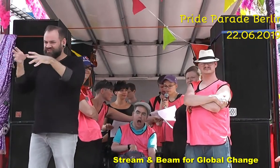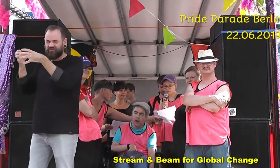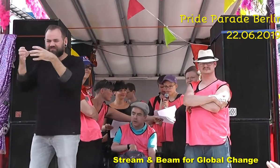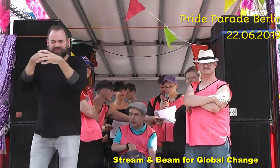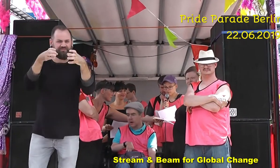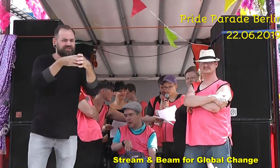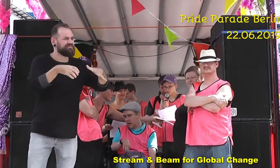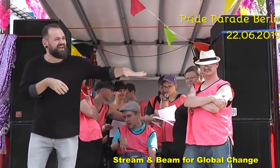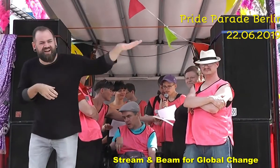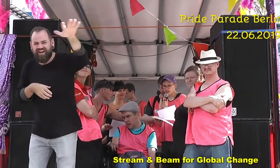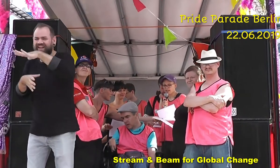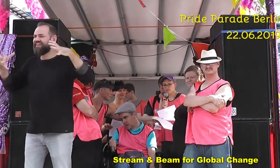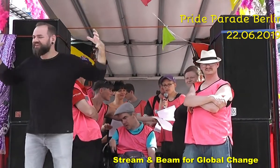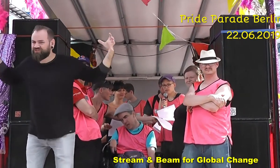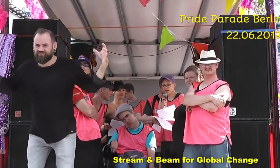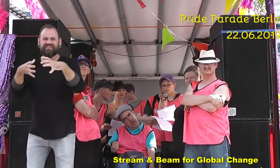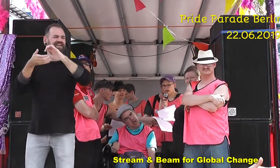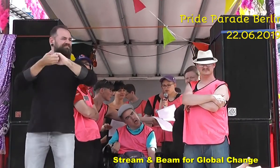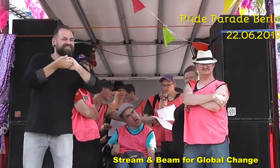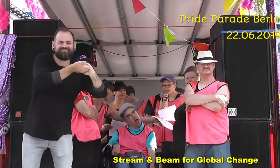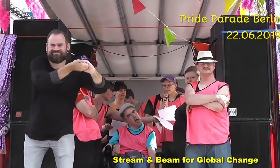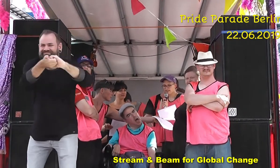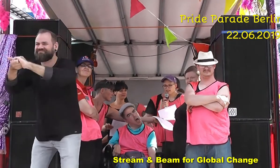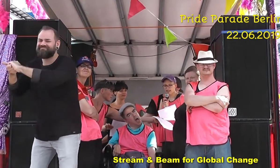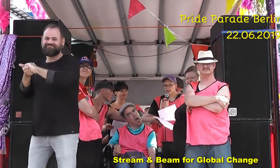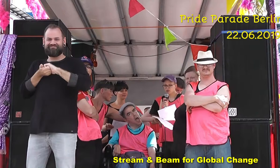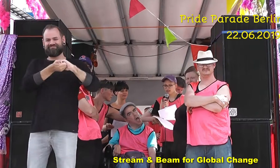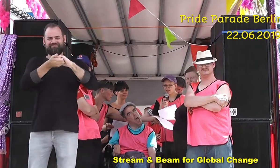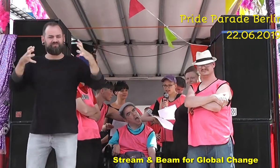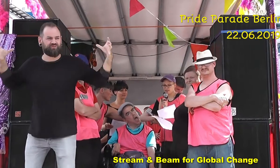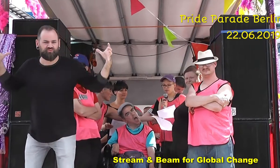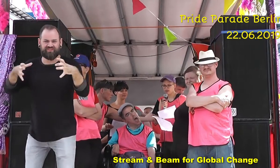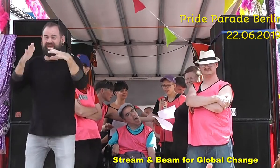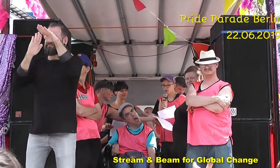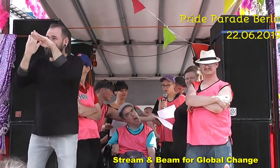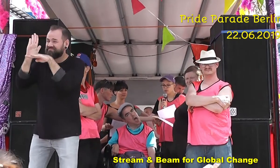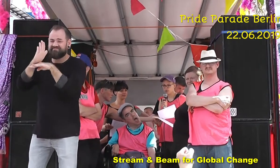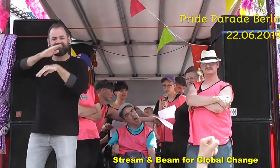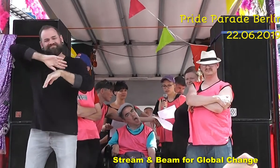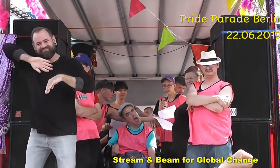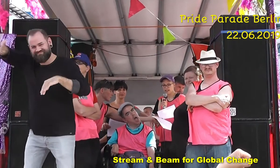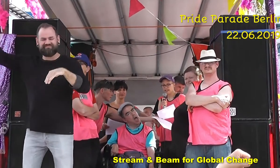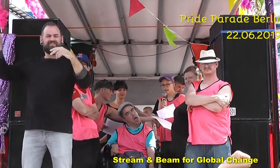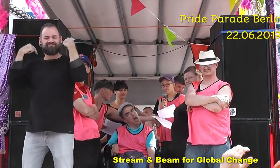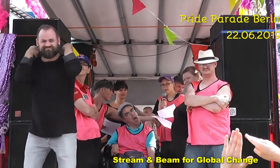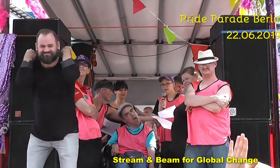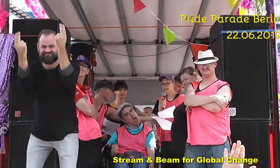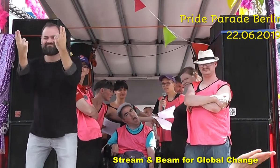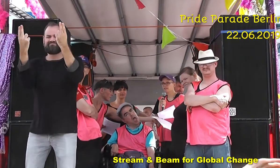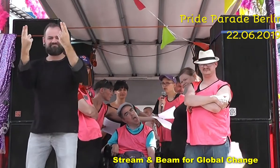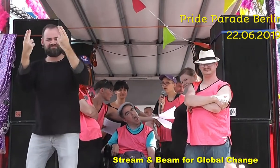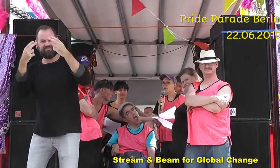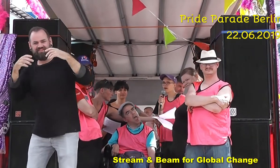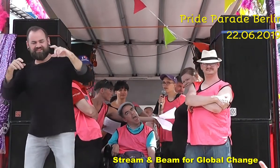unsere Kämpfe. Lasst uns zusammen, laut oder leise, lachend oder weinend, feiert oder wütend. Kämpfe